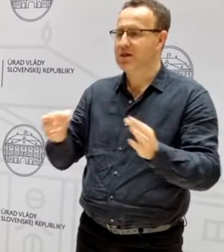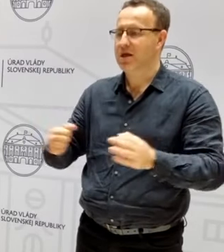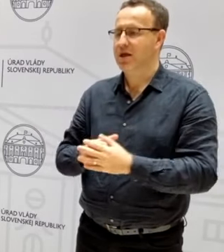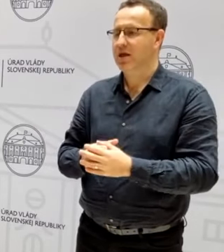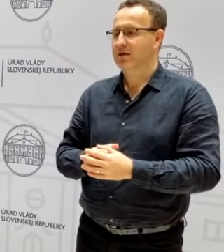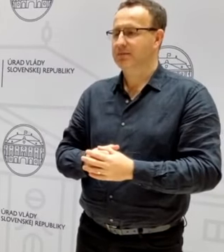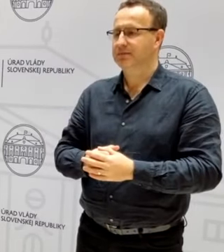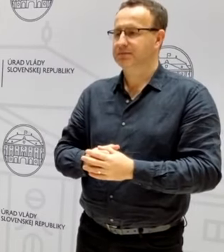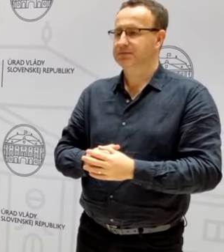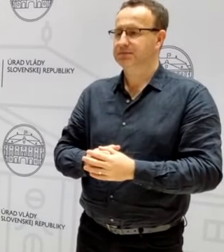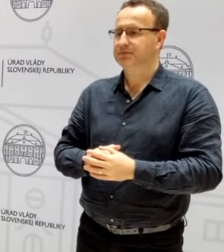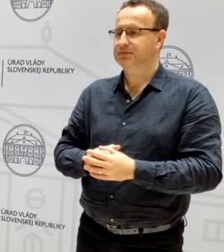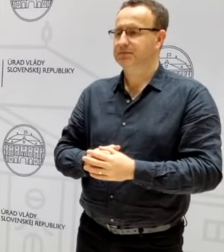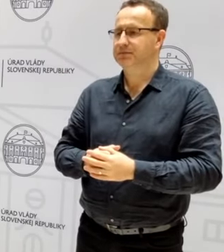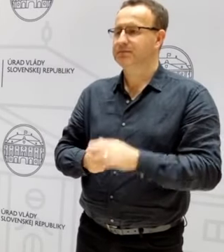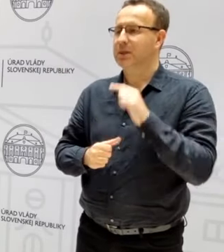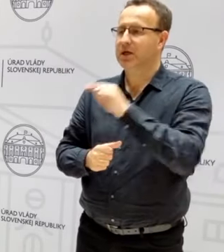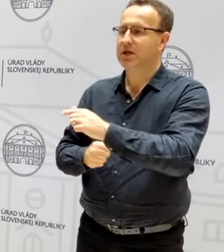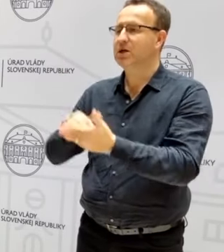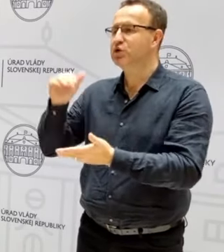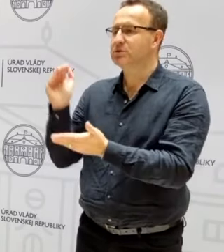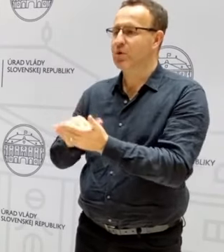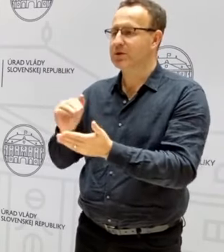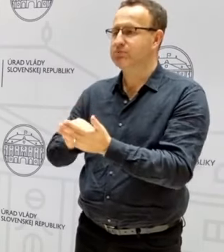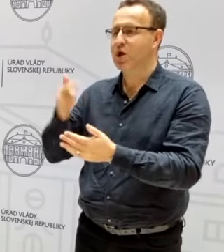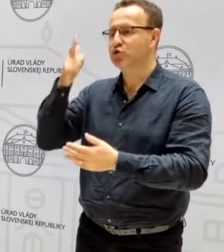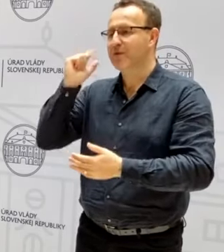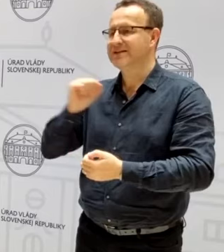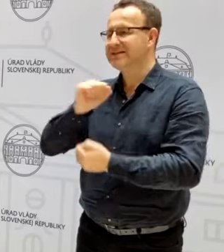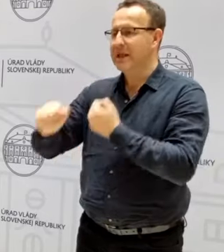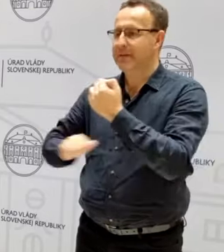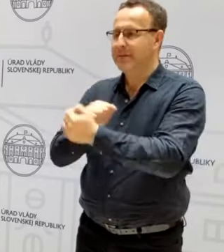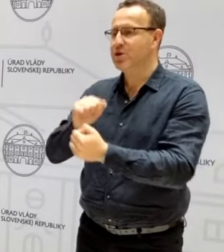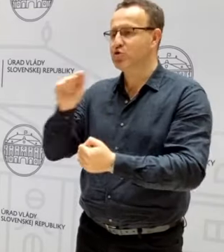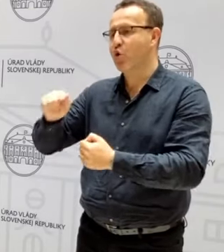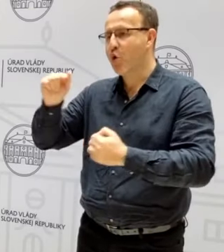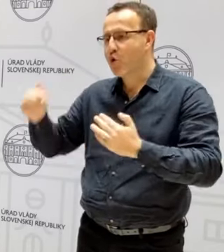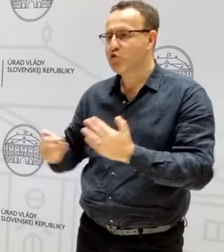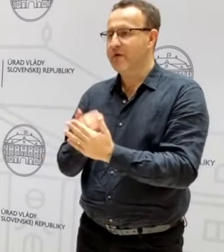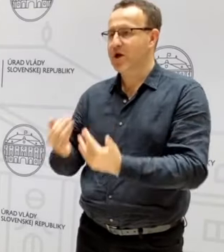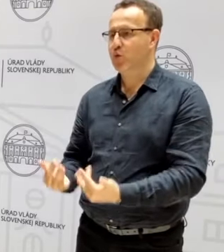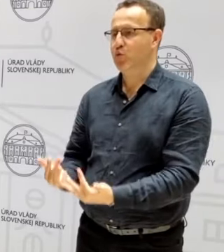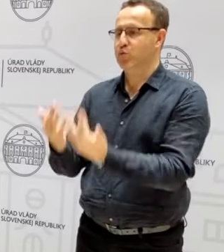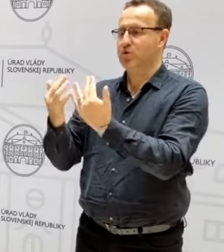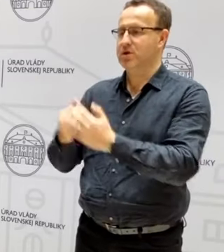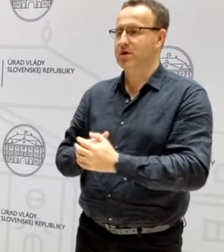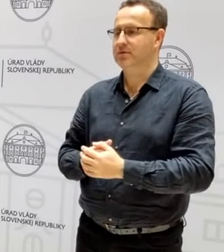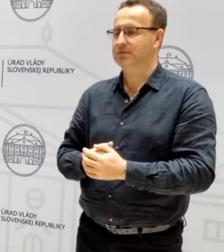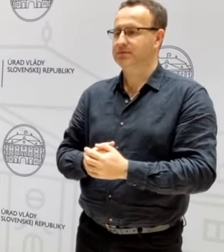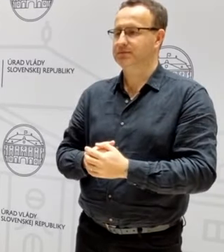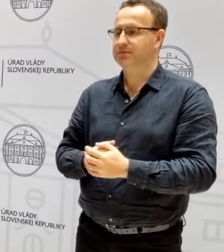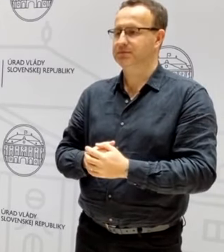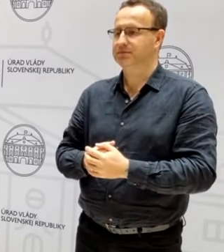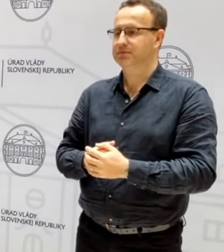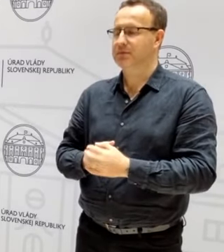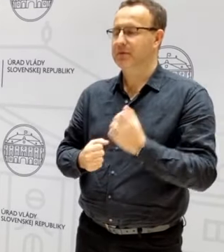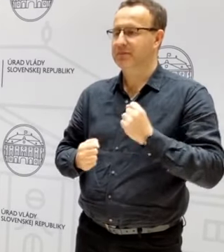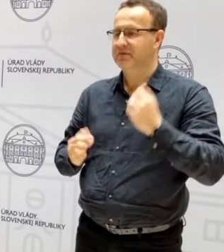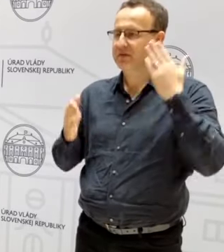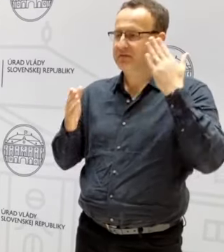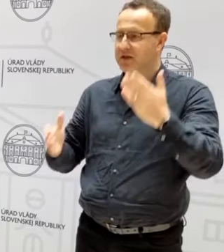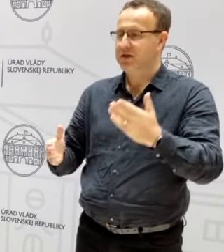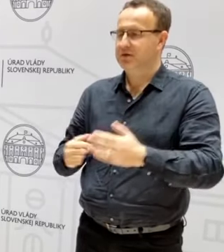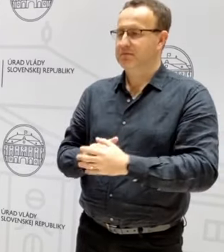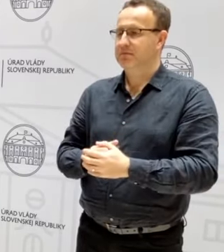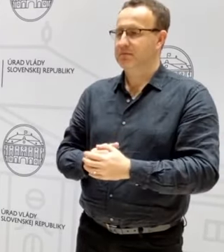k spotrebe slovenských mlynov do novej úrody. Takže verím tomu, že